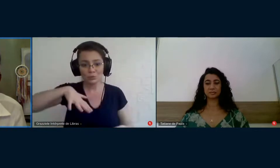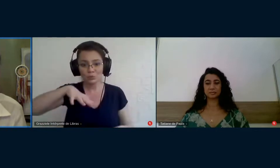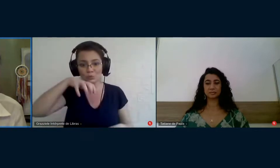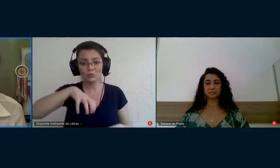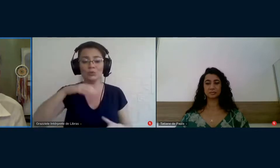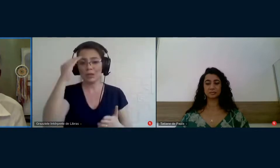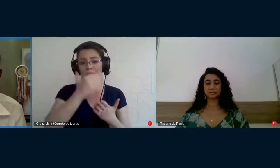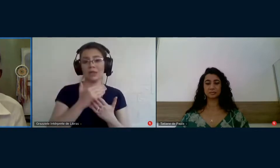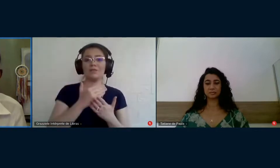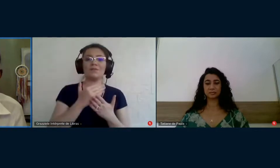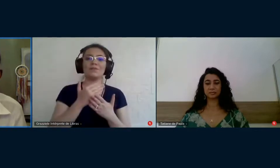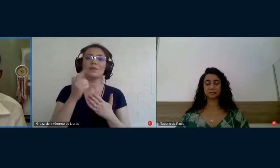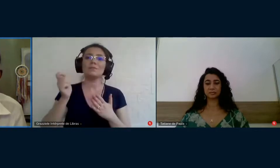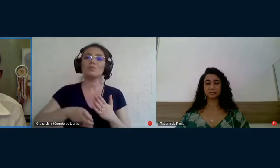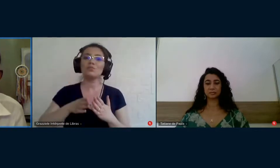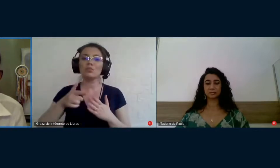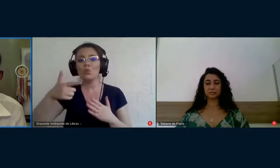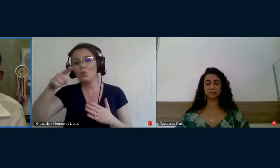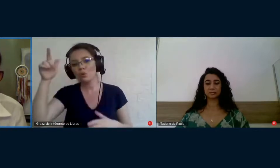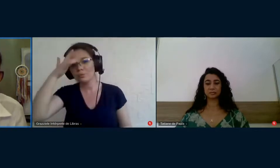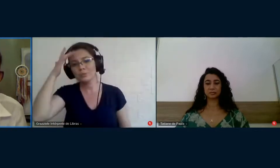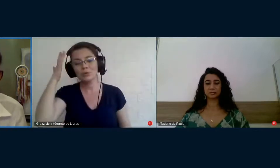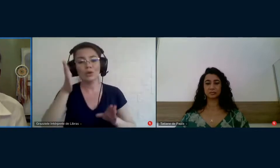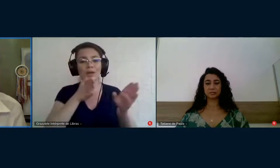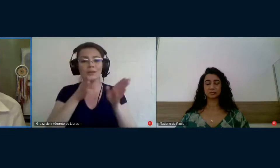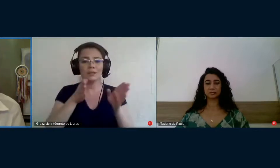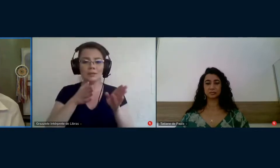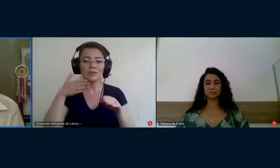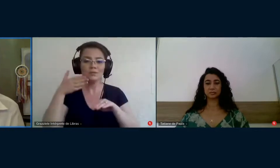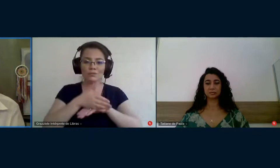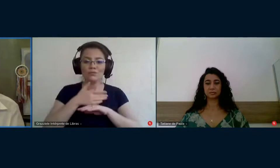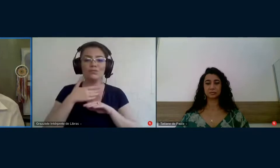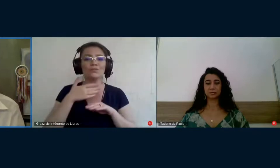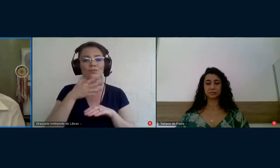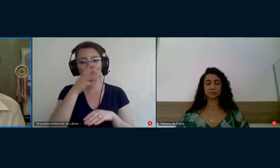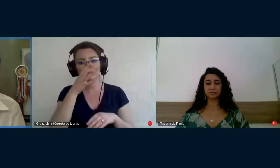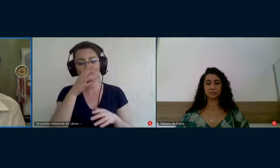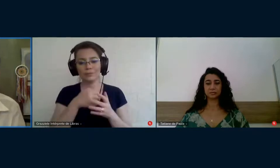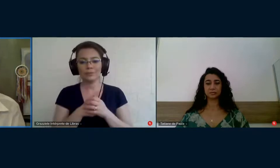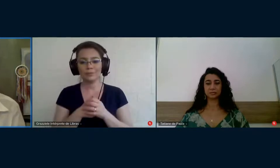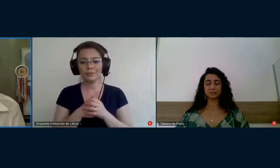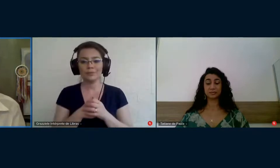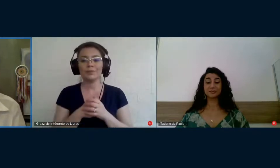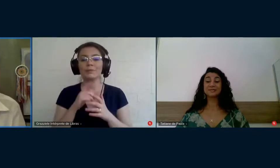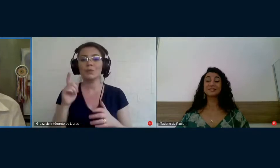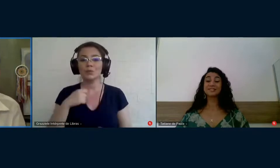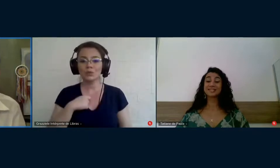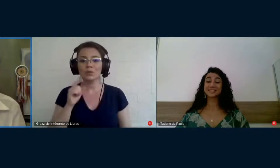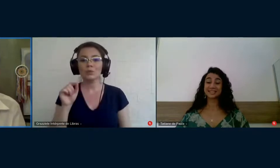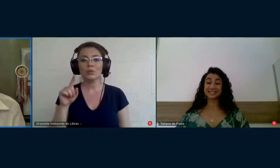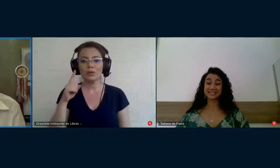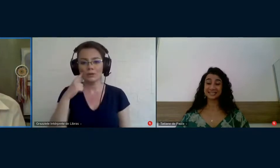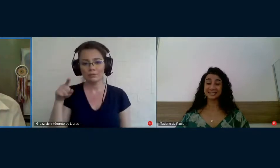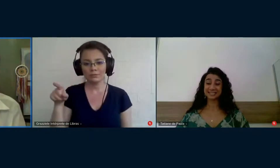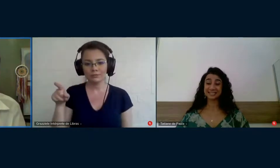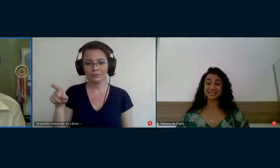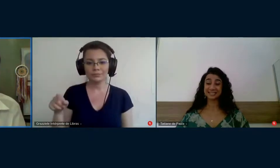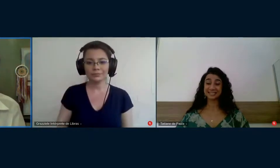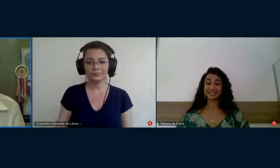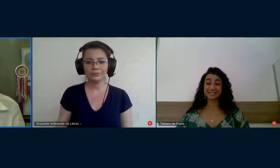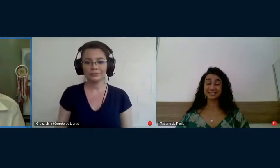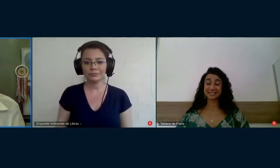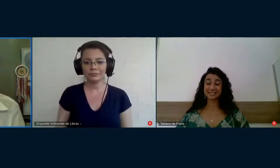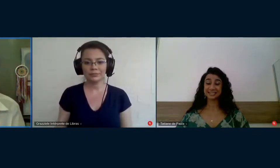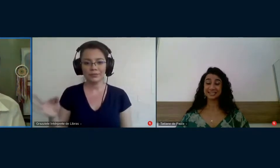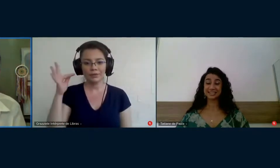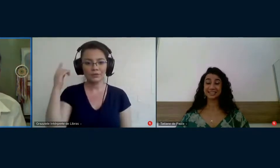outras pessoas e dizer que o meu sinal é Fátima.